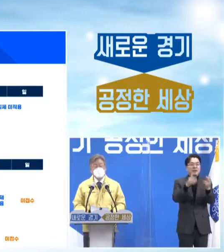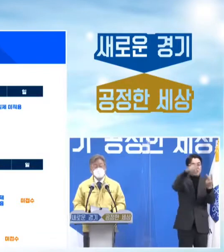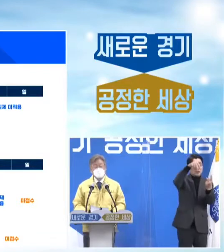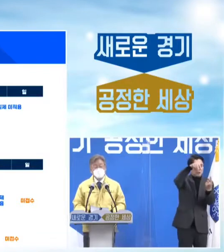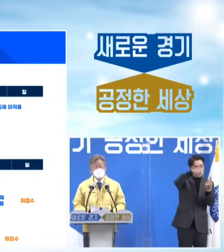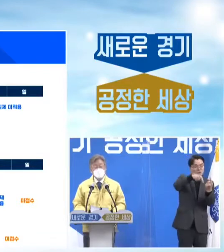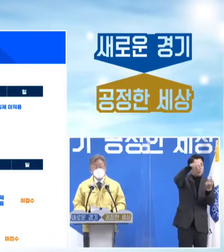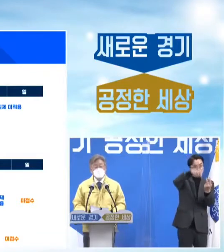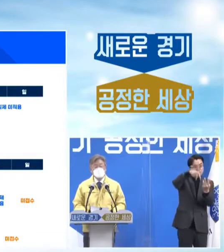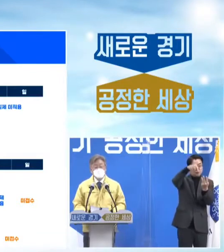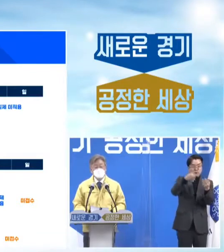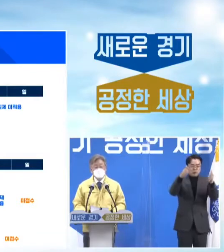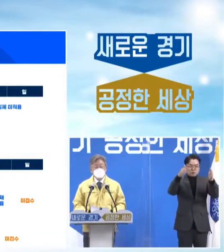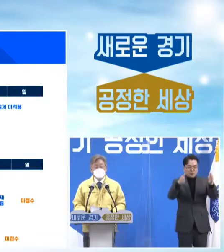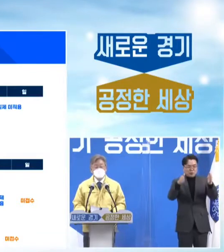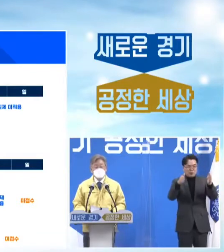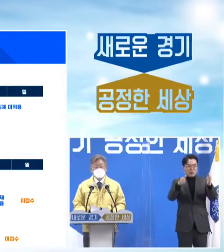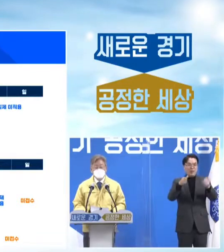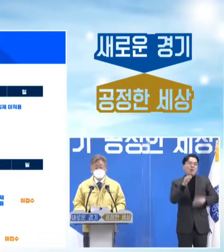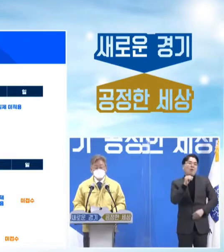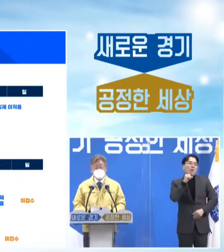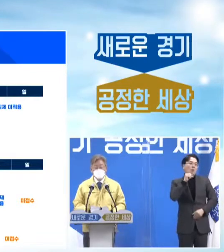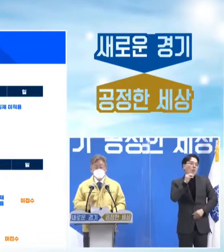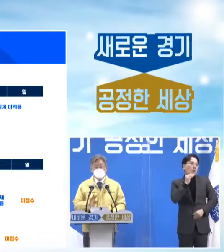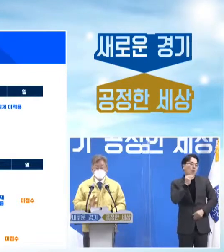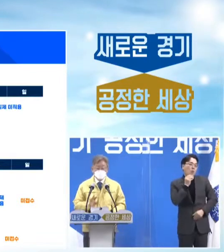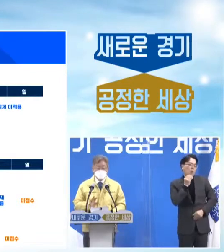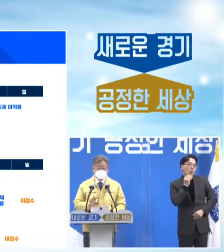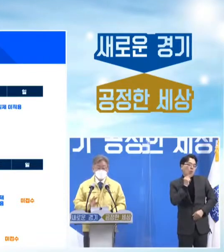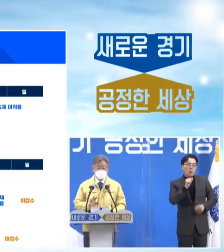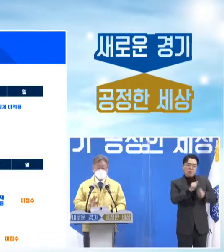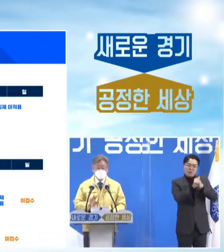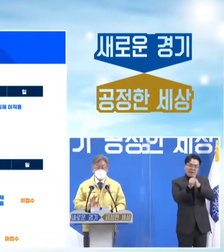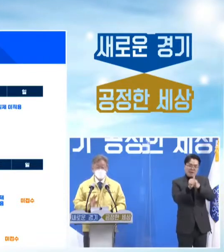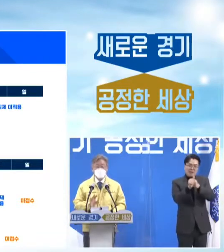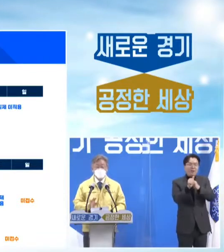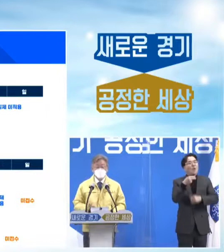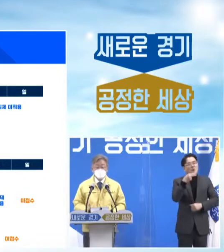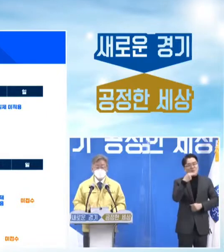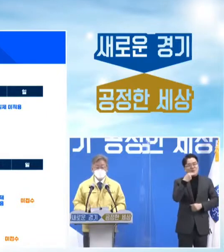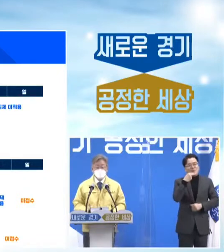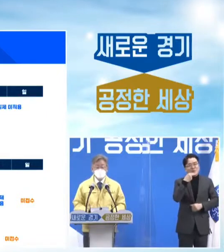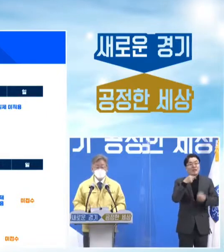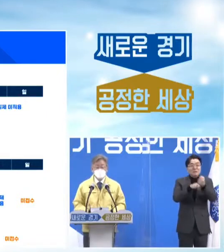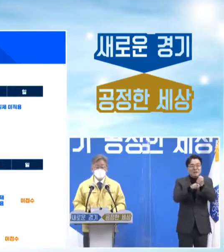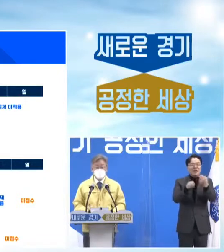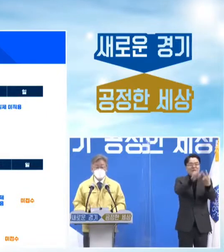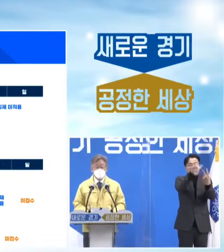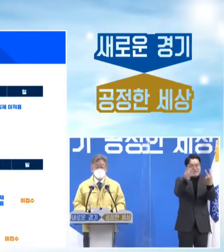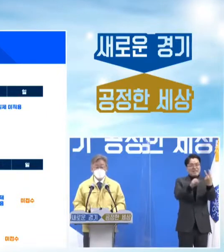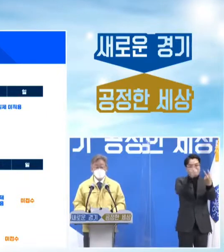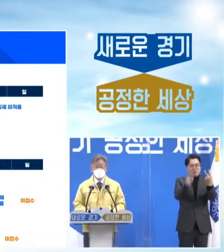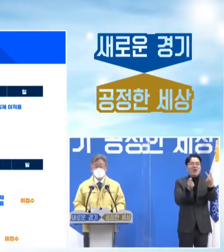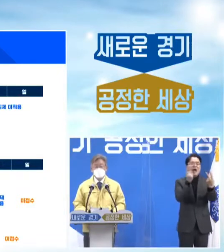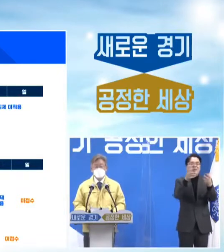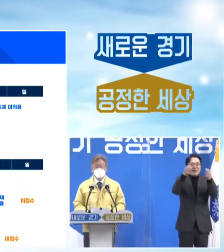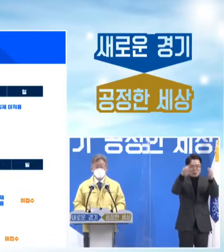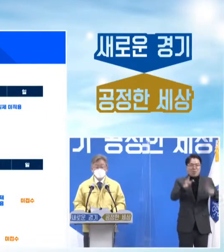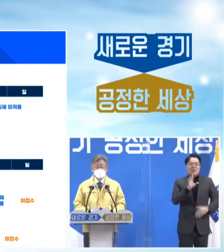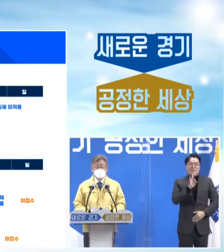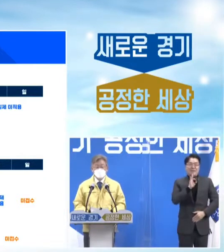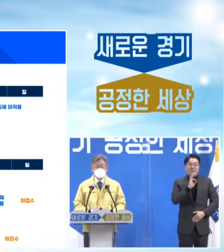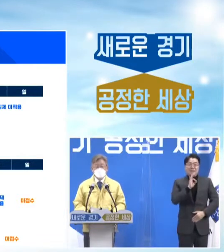오브제는 적용되지 않습니다. 즉 오브제는 2월 한 달 4주 동안만 한다는